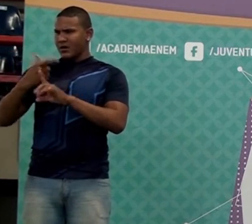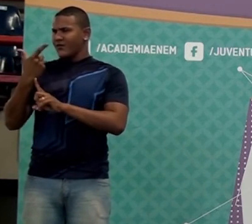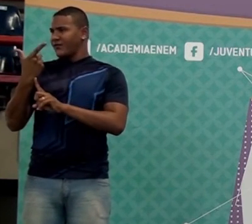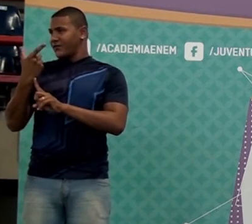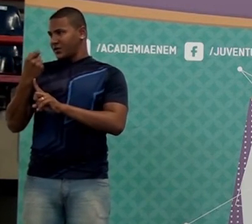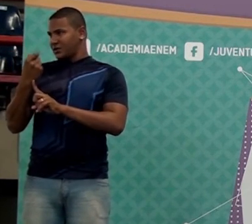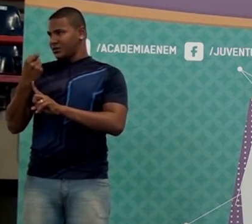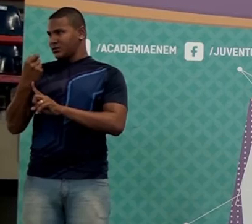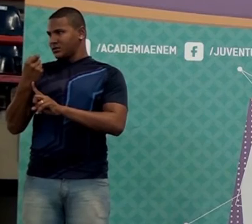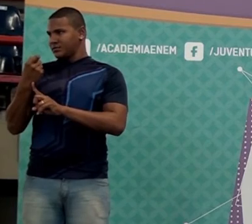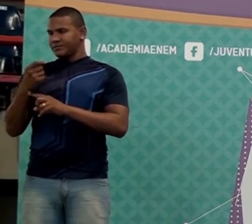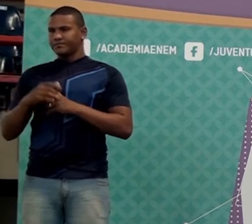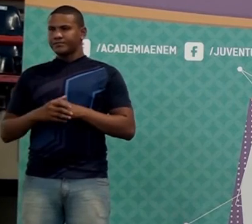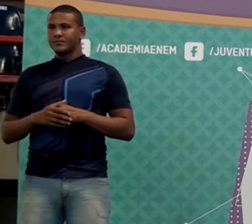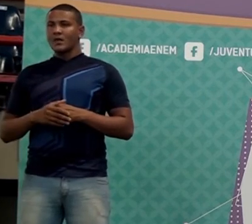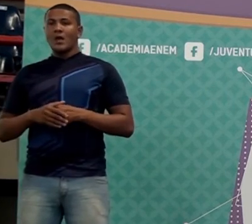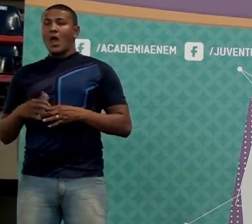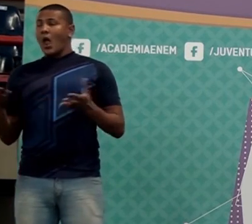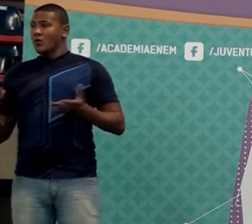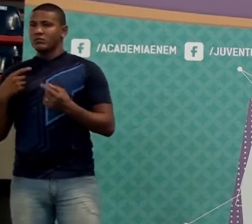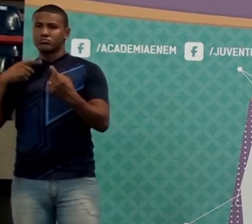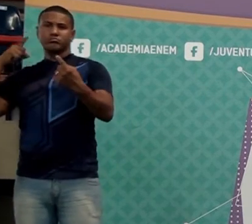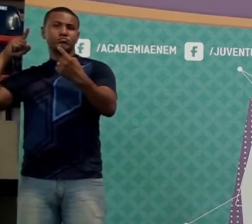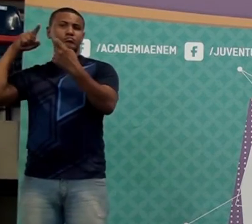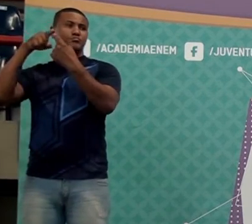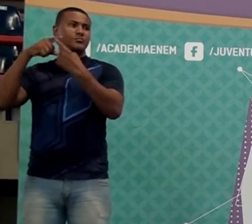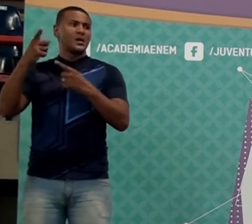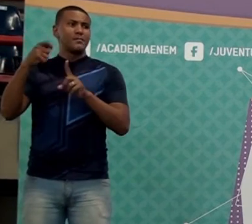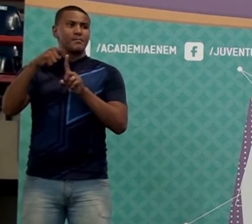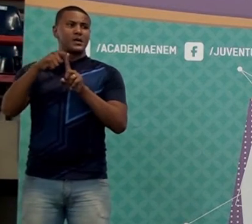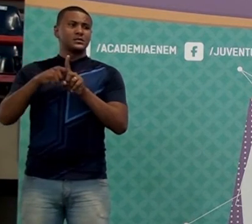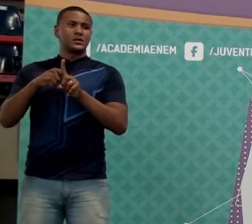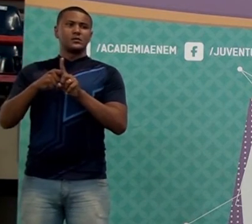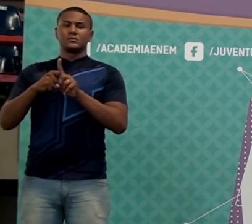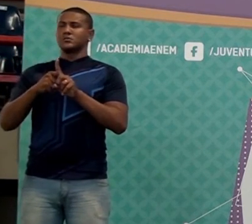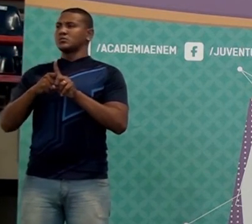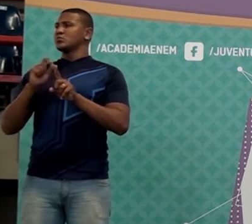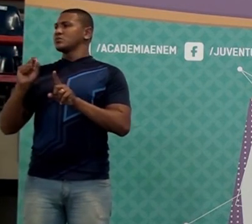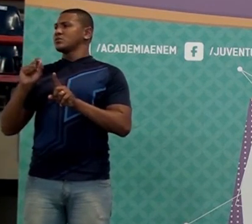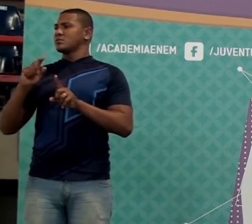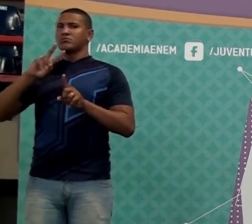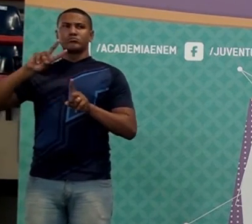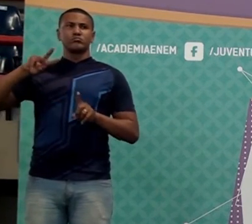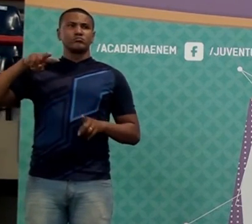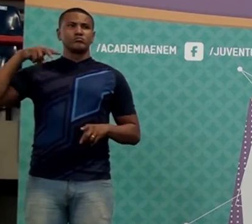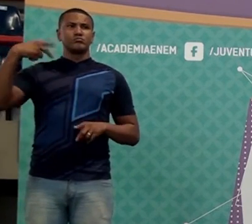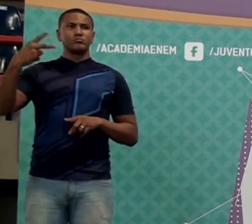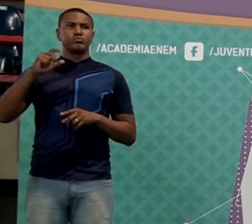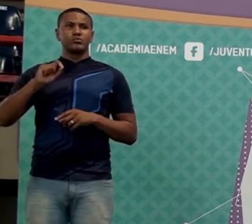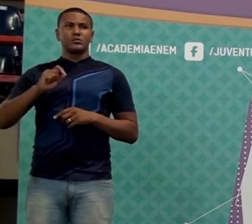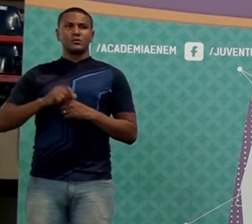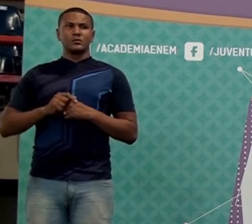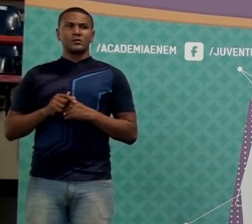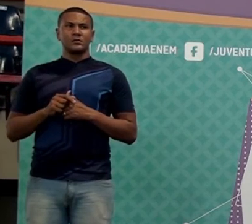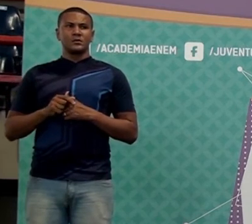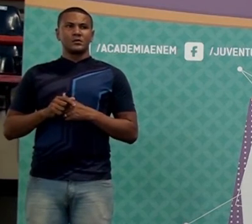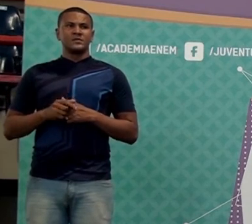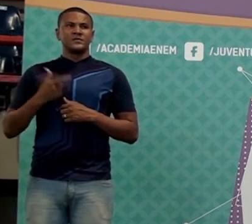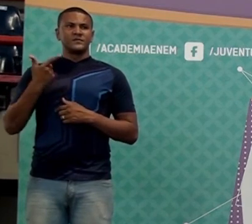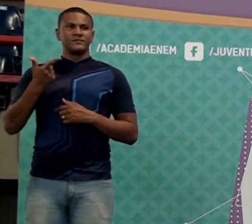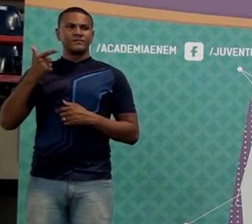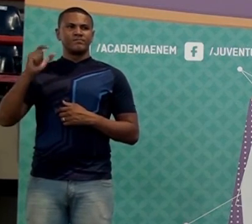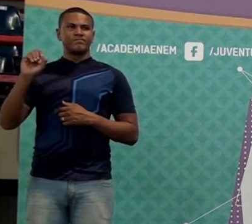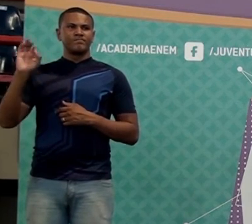mensal agora? Qual é a meta? A meta é que ele aumente quanto, hein? 20% Pessoal,